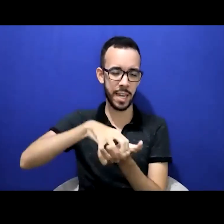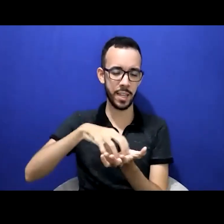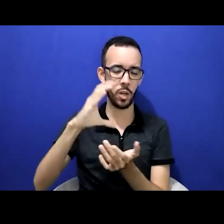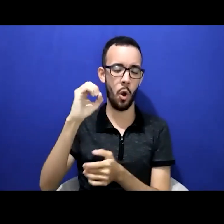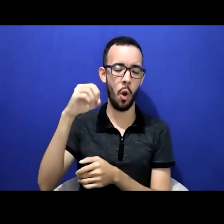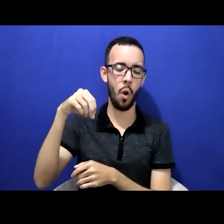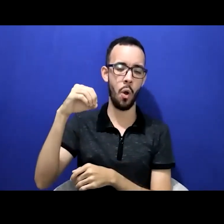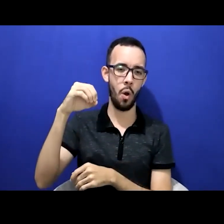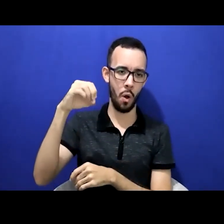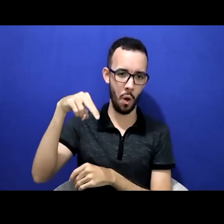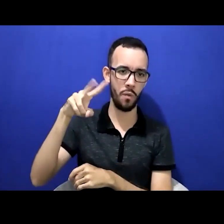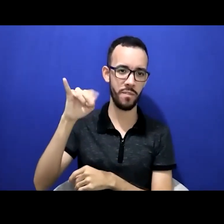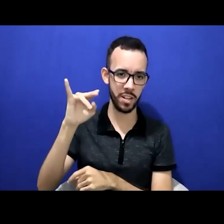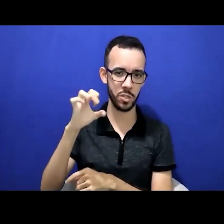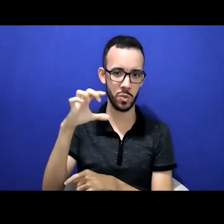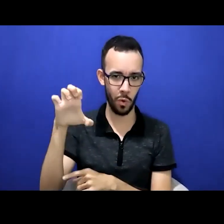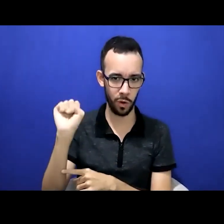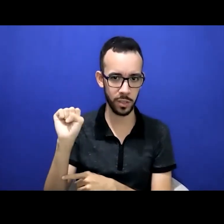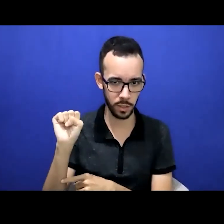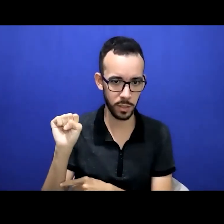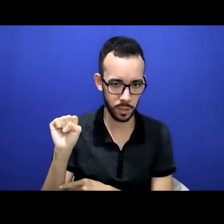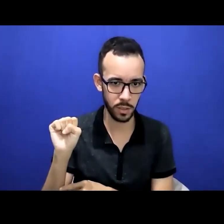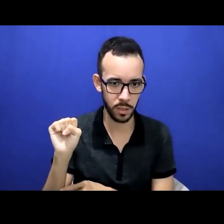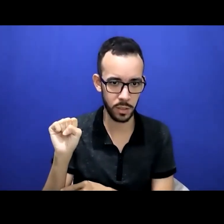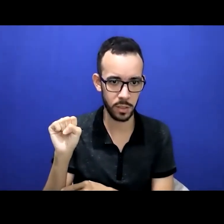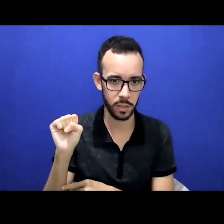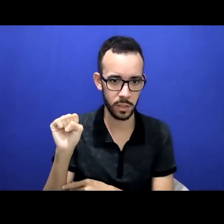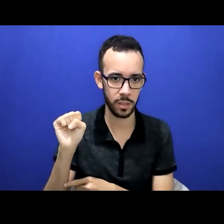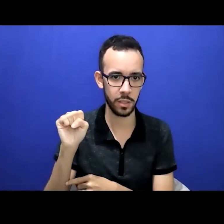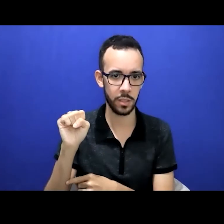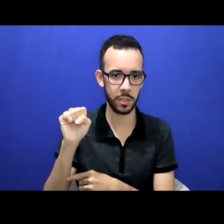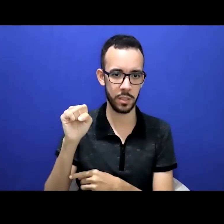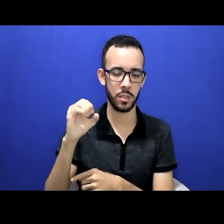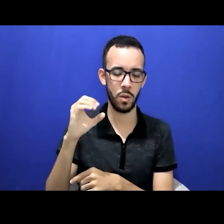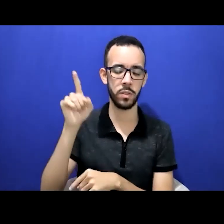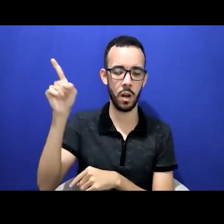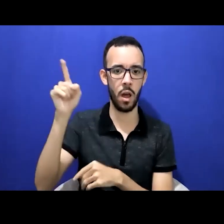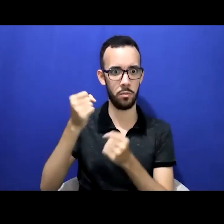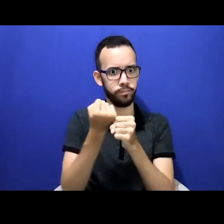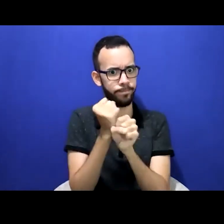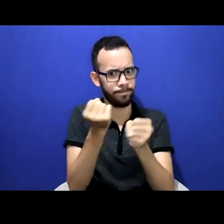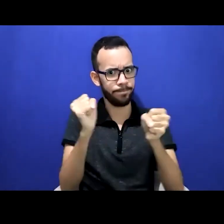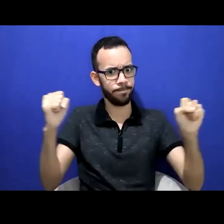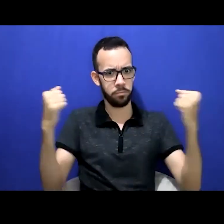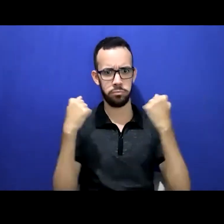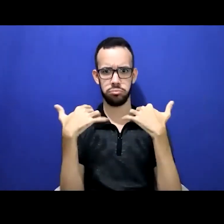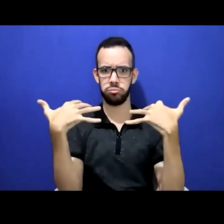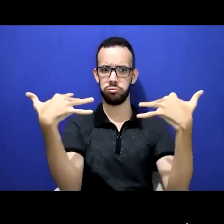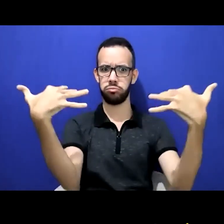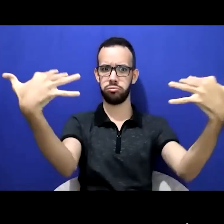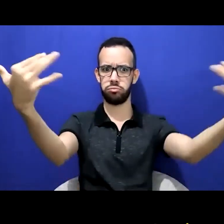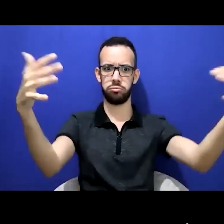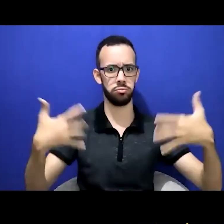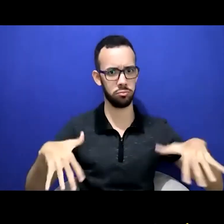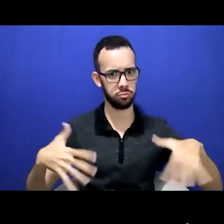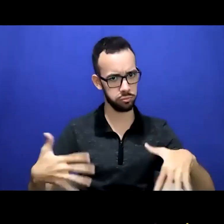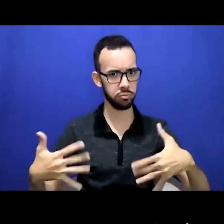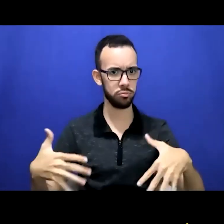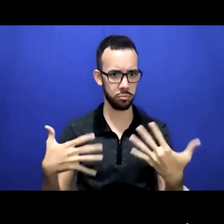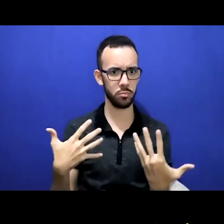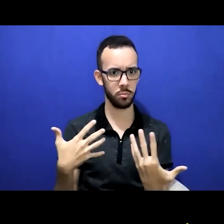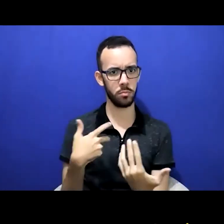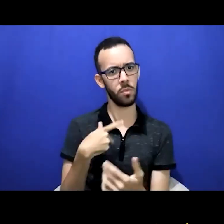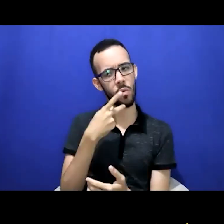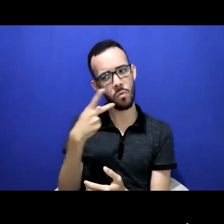chamar os professores no centro de convenção, o centro de convenção estava